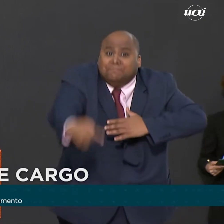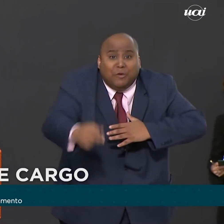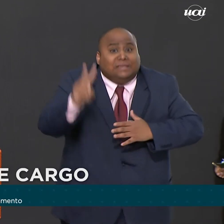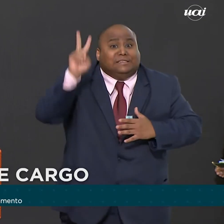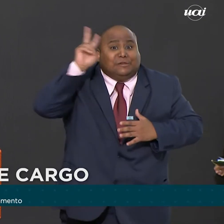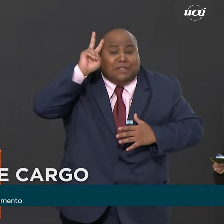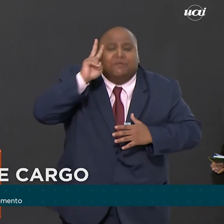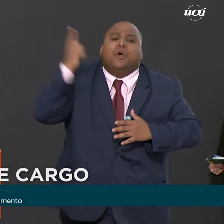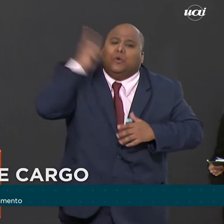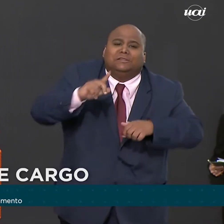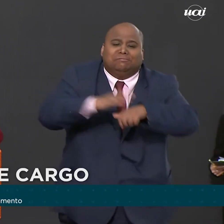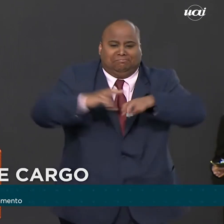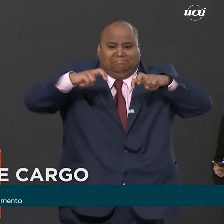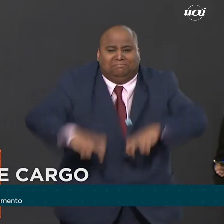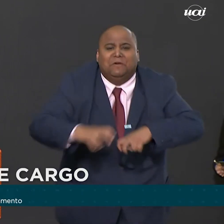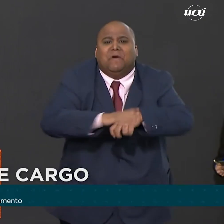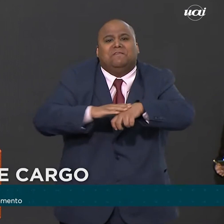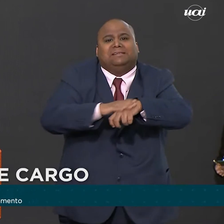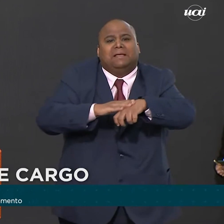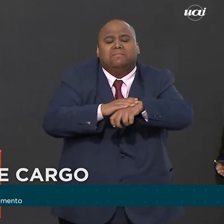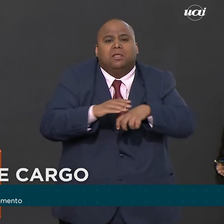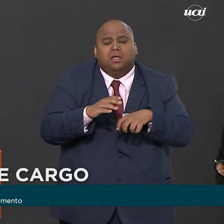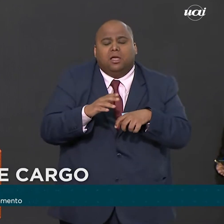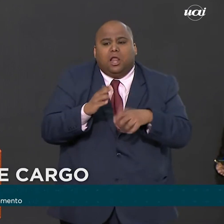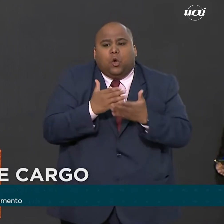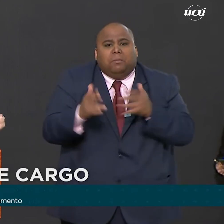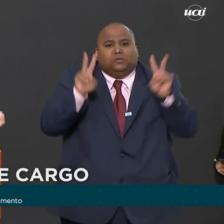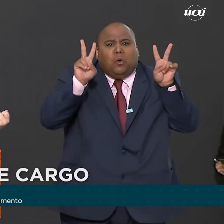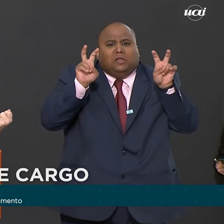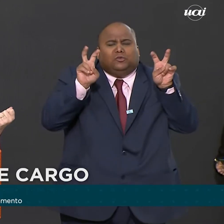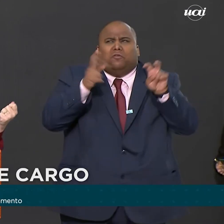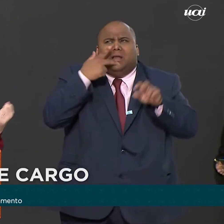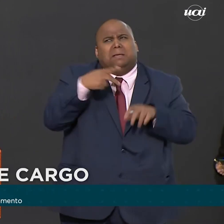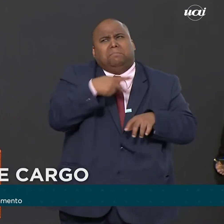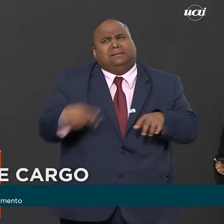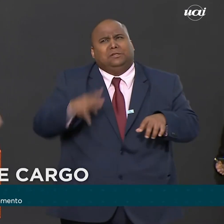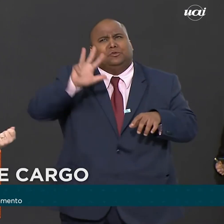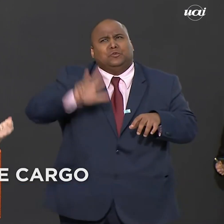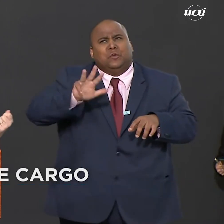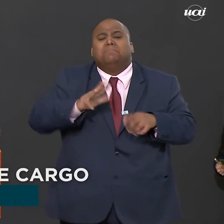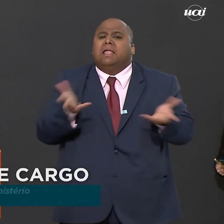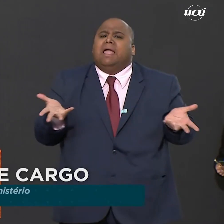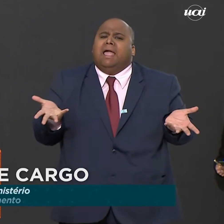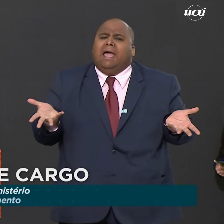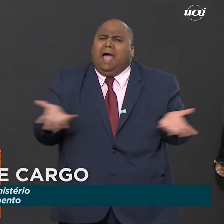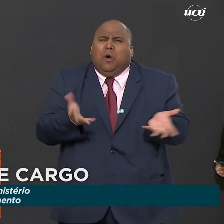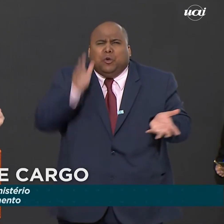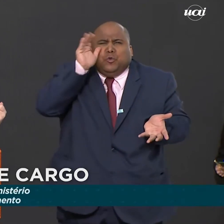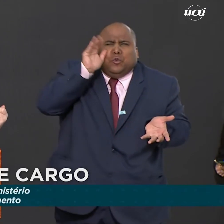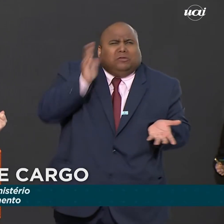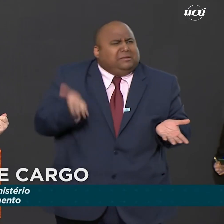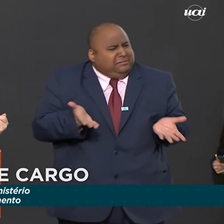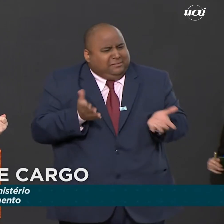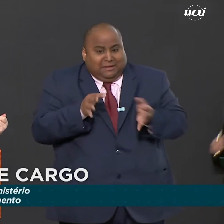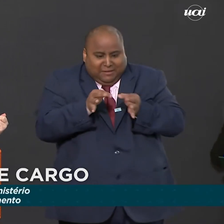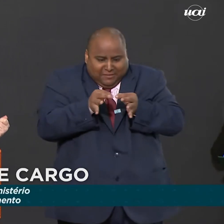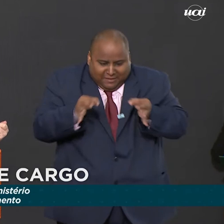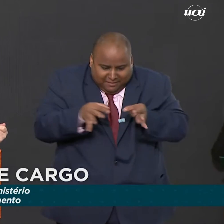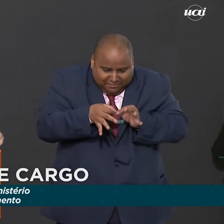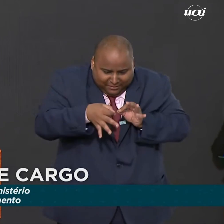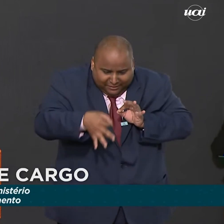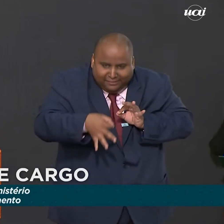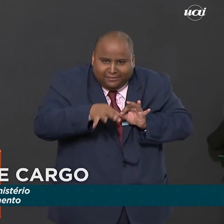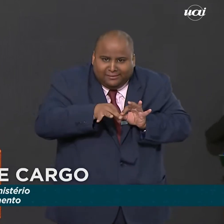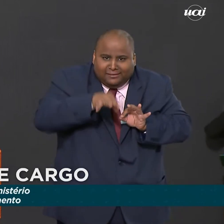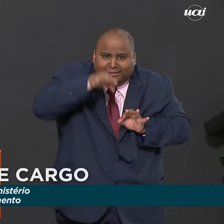conversamos. E na segunda vez que ele puxou o assunto, eu falei, presidente, agora fiquei curiosa, a hora que eu abri o